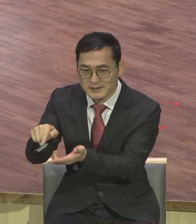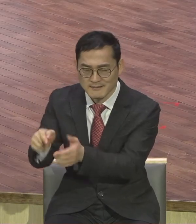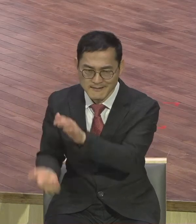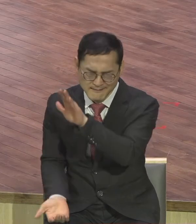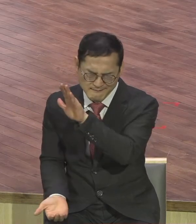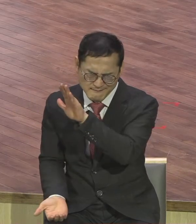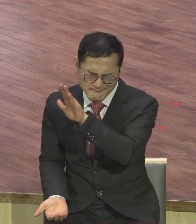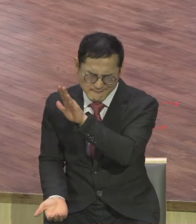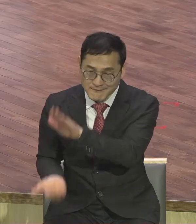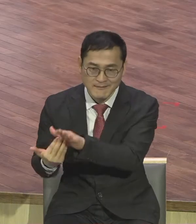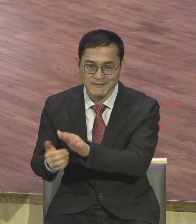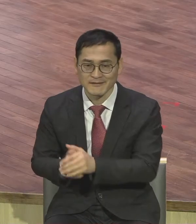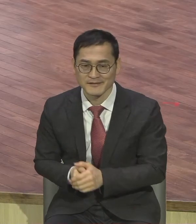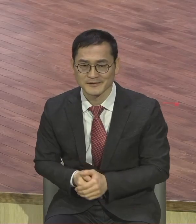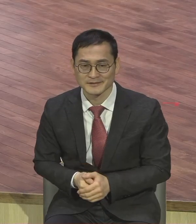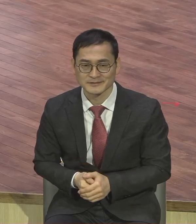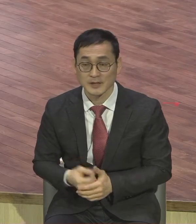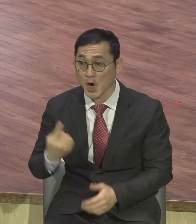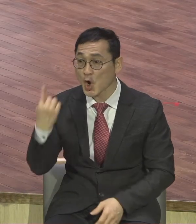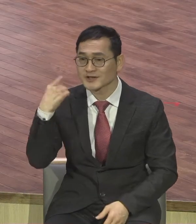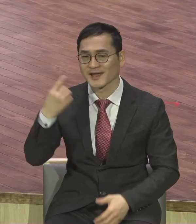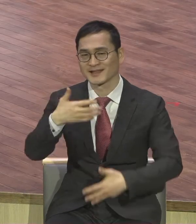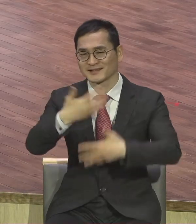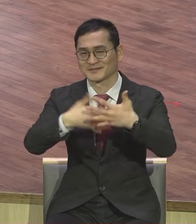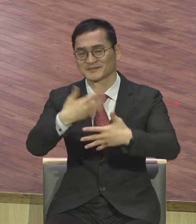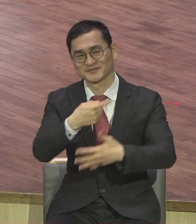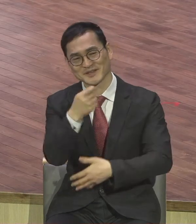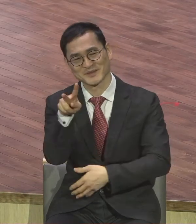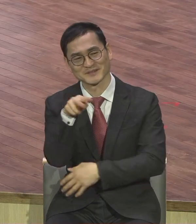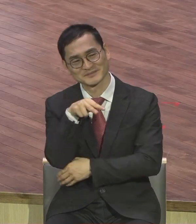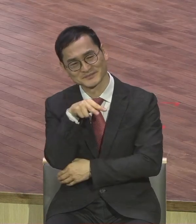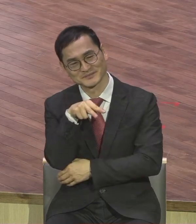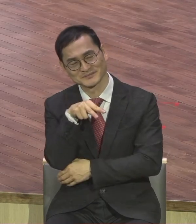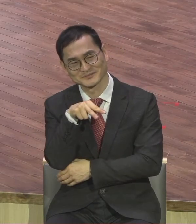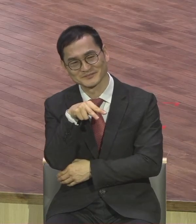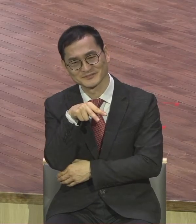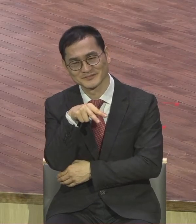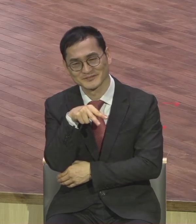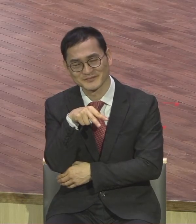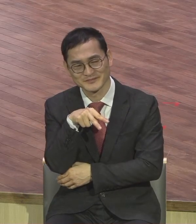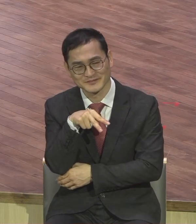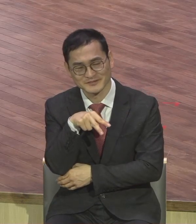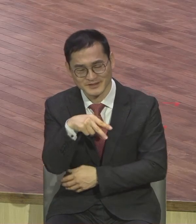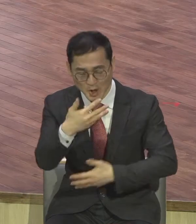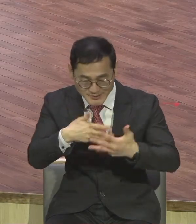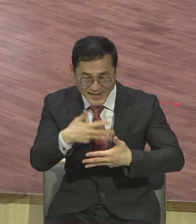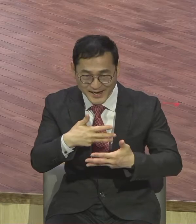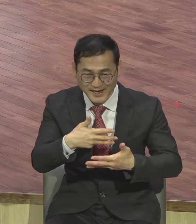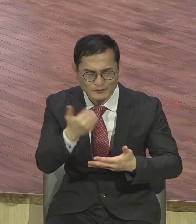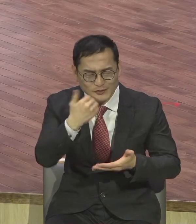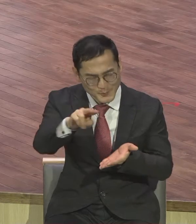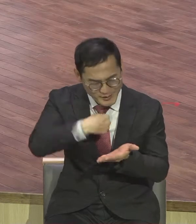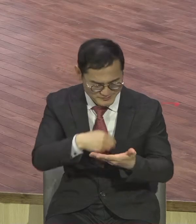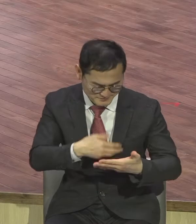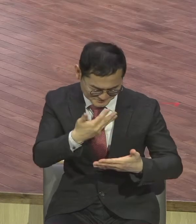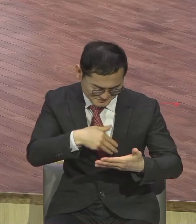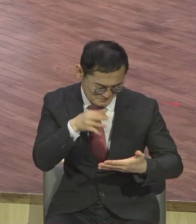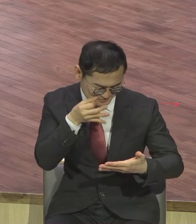제가 어제 하나 봤는데 누가 동영상 보내서 하나 봤는데 중국 중국에 많아요 싸는 사람들은